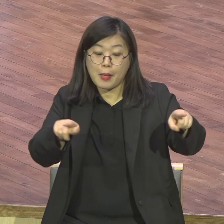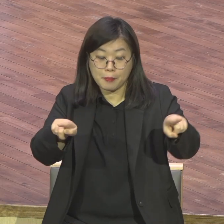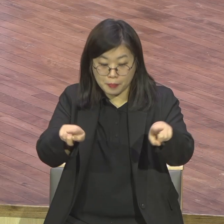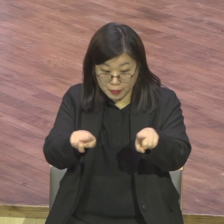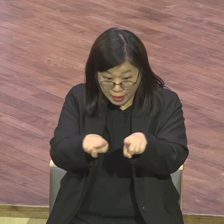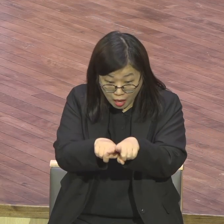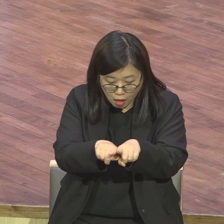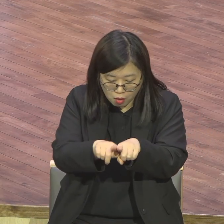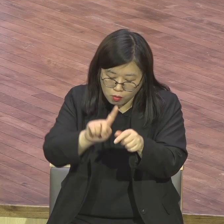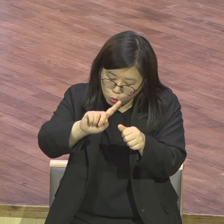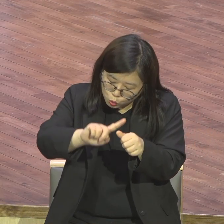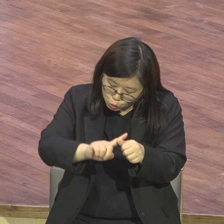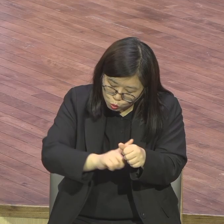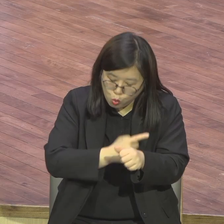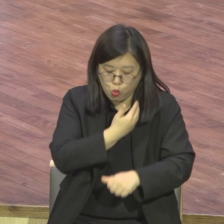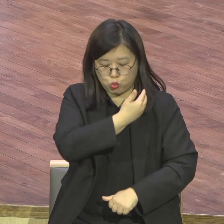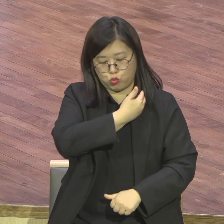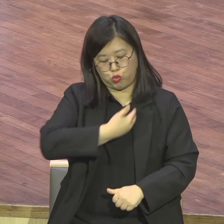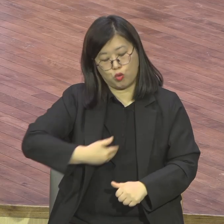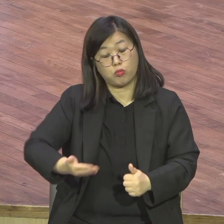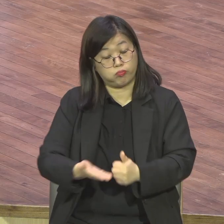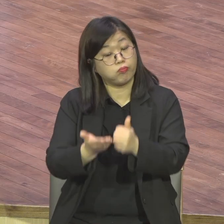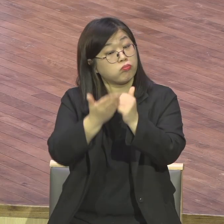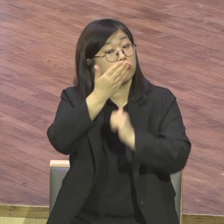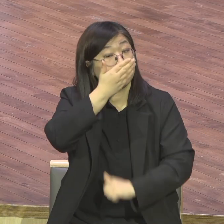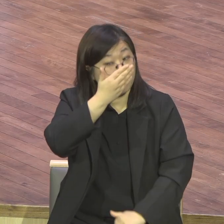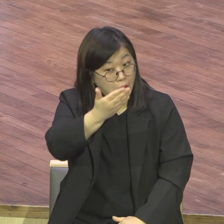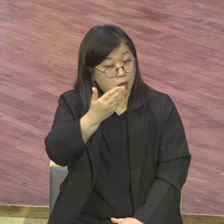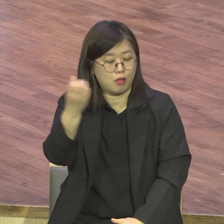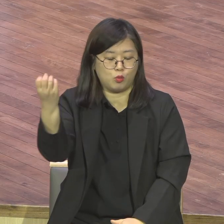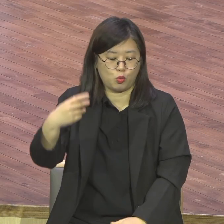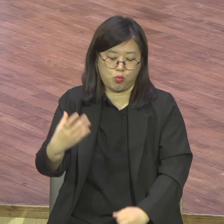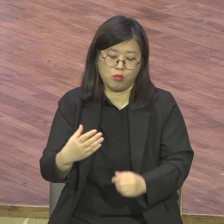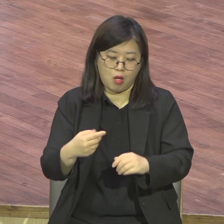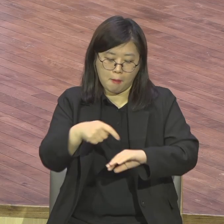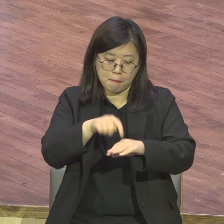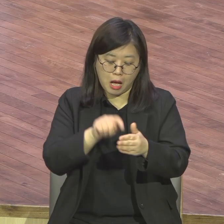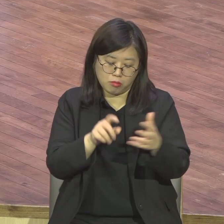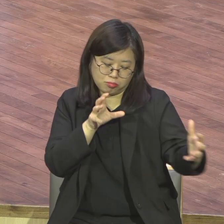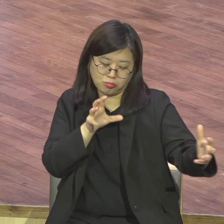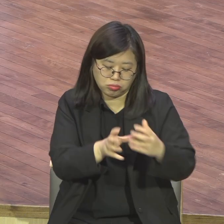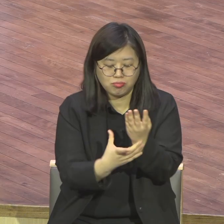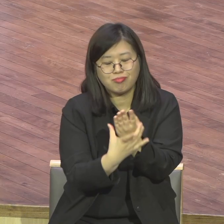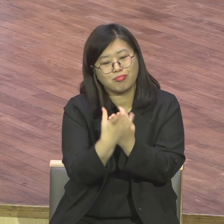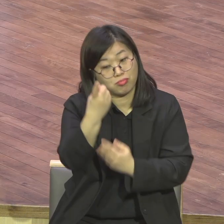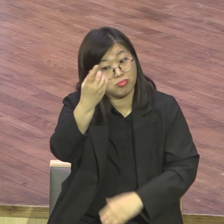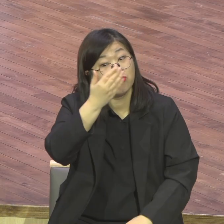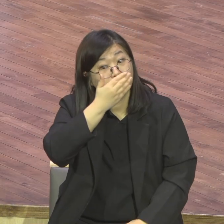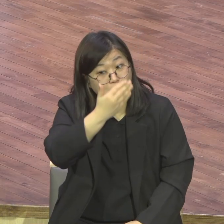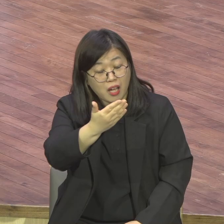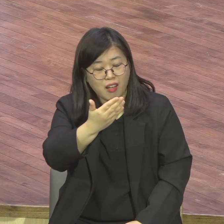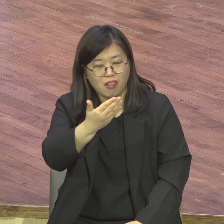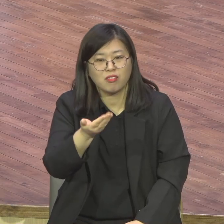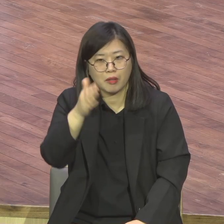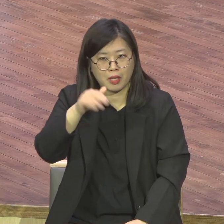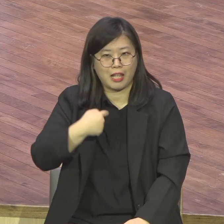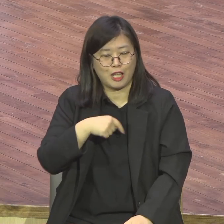이루어지는 거지. 이상을 써가며 싸워가면서. 맞니. 틀리니. 그러면서 무슨. 뭘 합니까. 아무것도 못해.